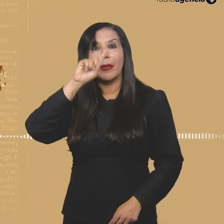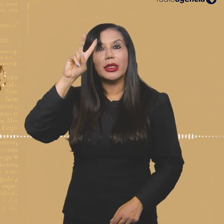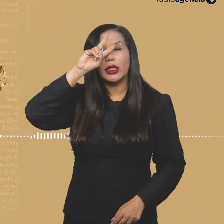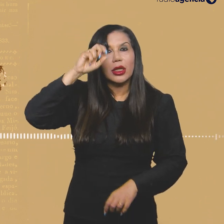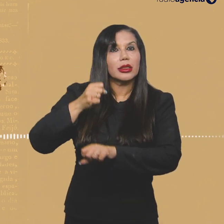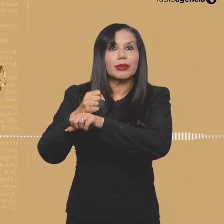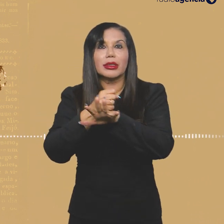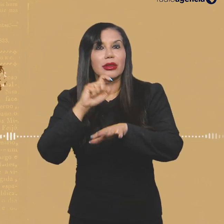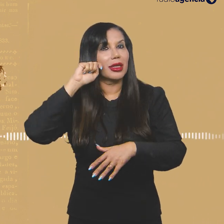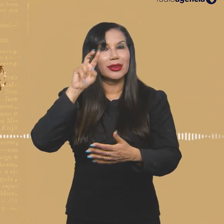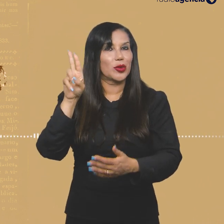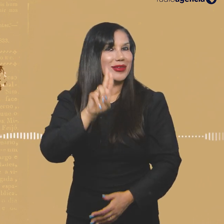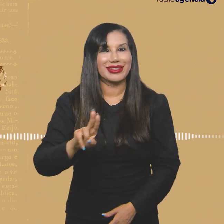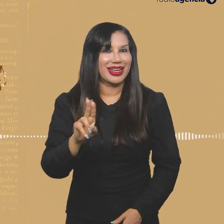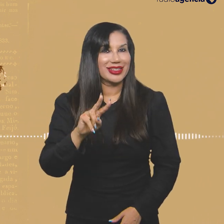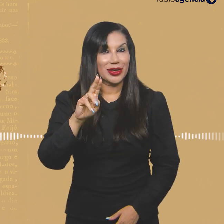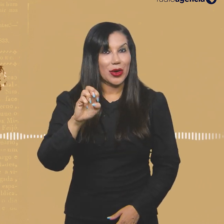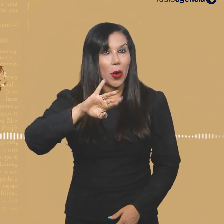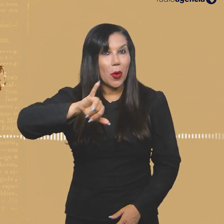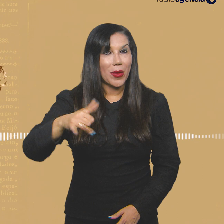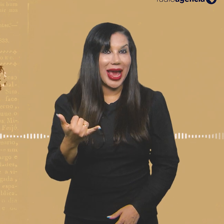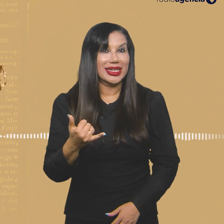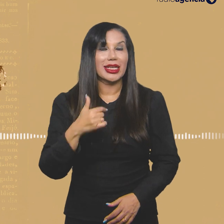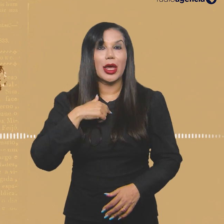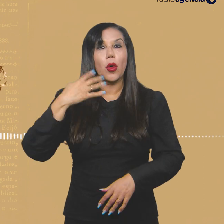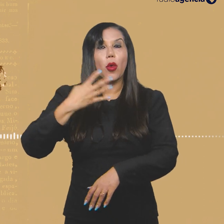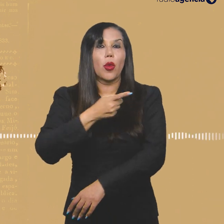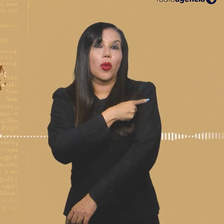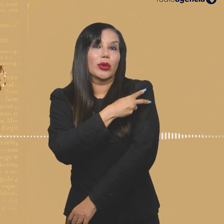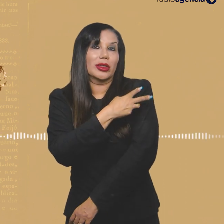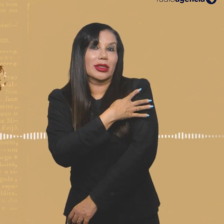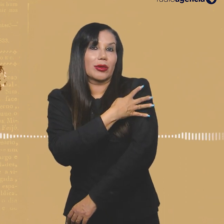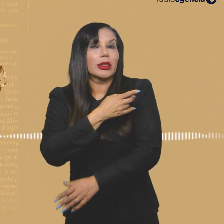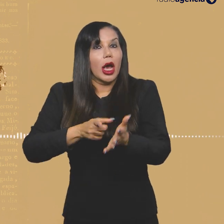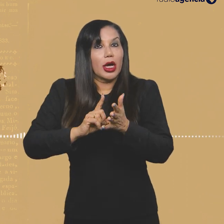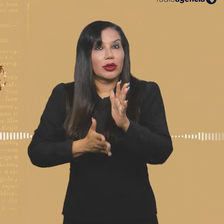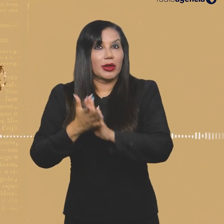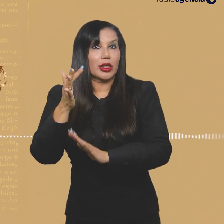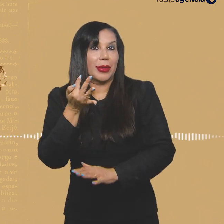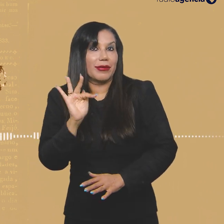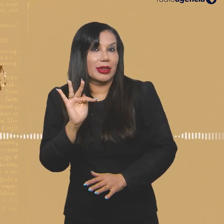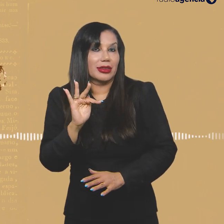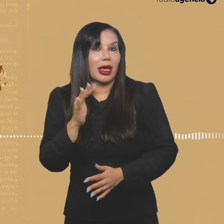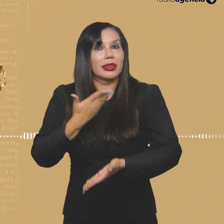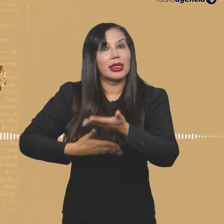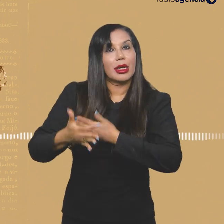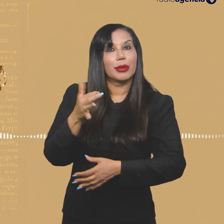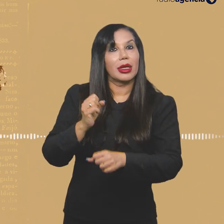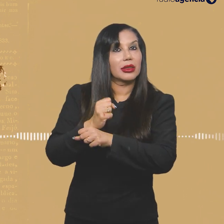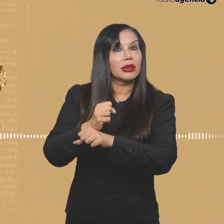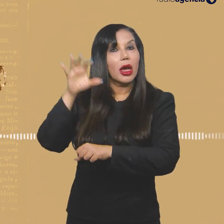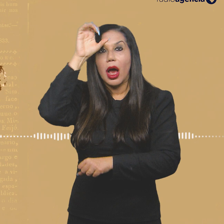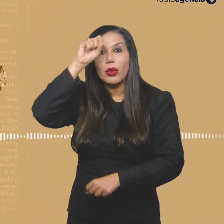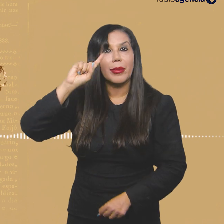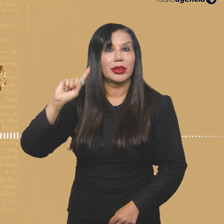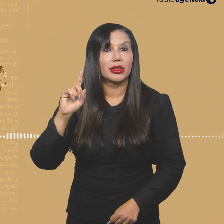aprende a história da imprensa negra na universidade. A UERJ eu fiz até o quarto período antes de eu ir para Paris, para o intercâmbio e fiquei dez anos lá. Eu também